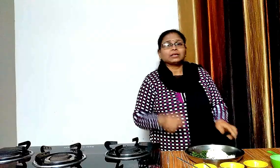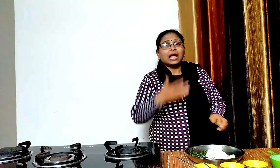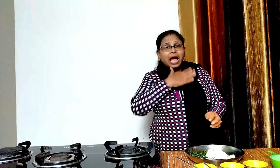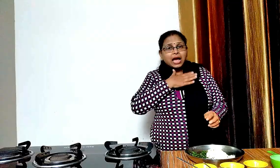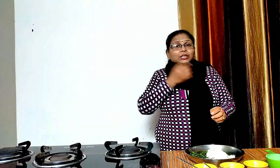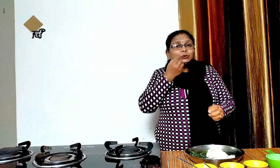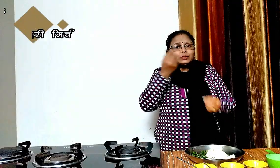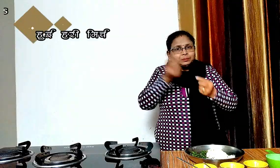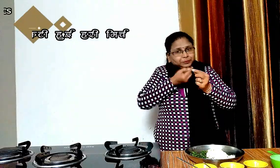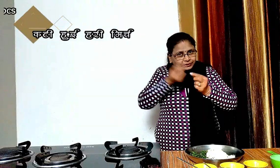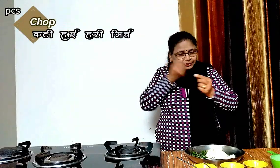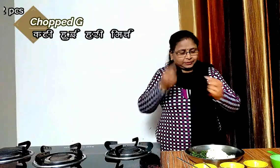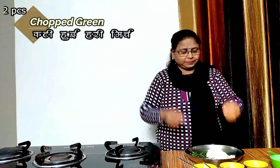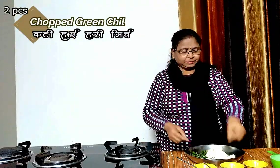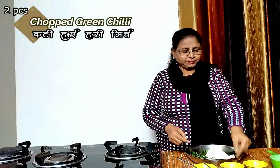दो कटी हुई हरी मिर्च